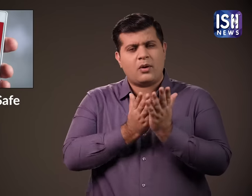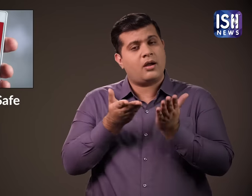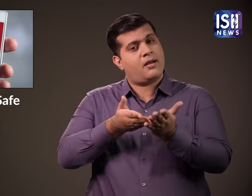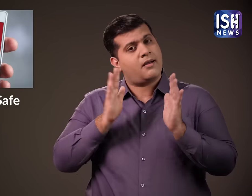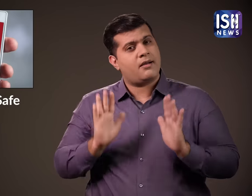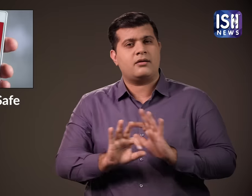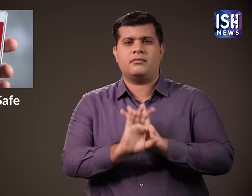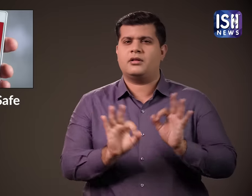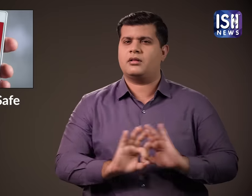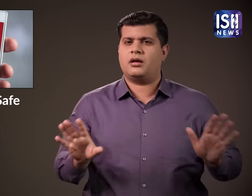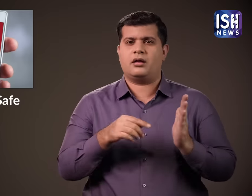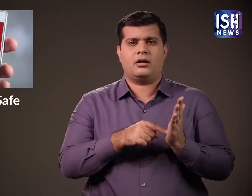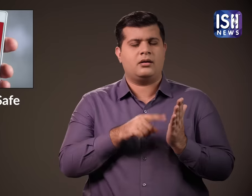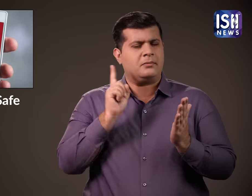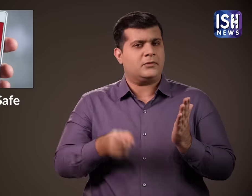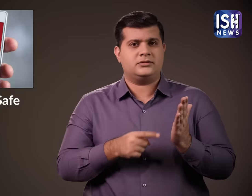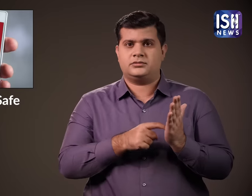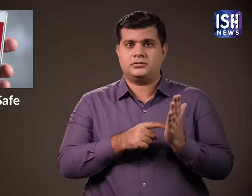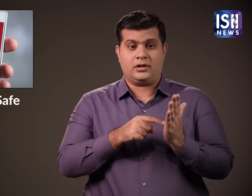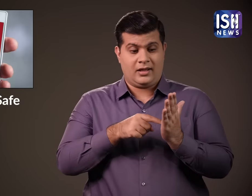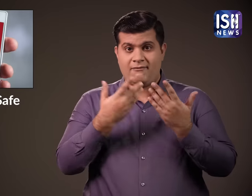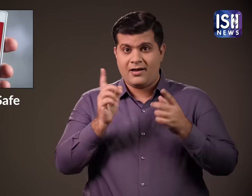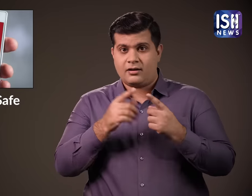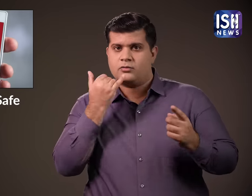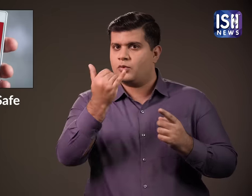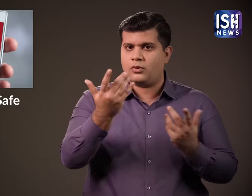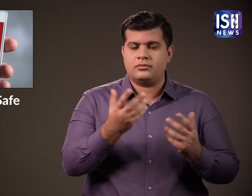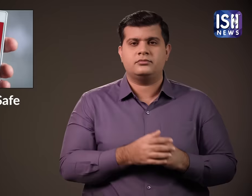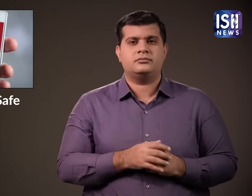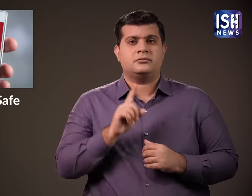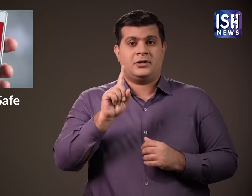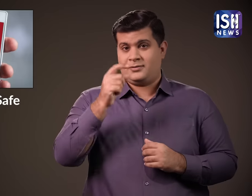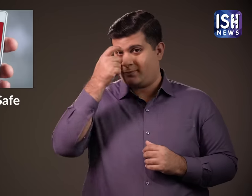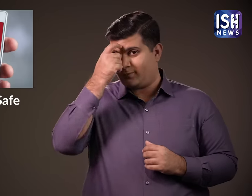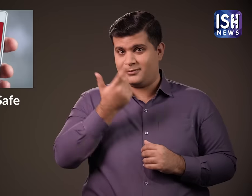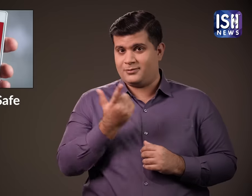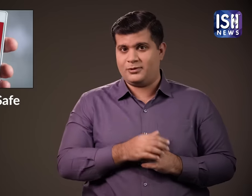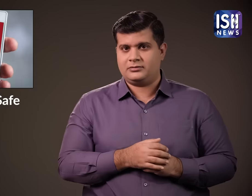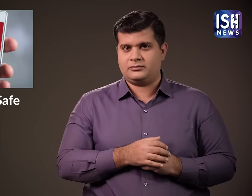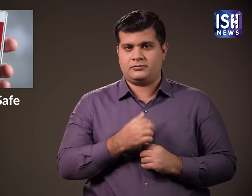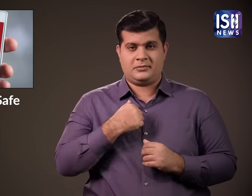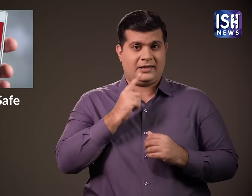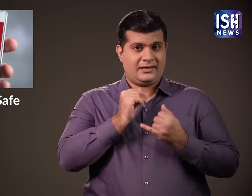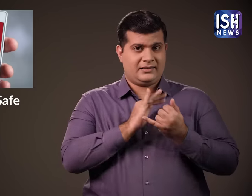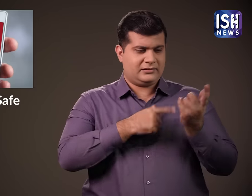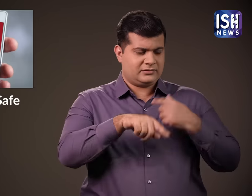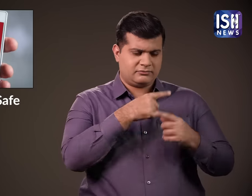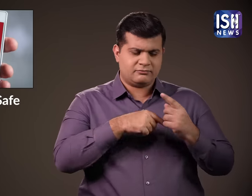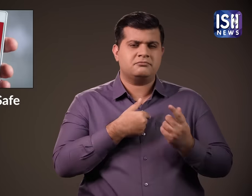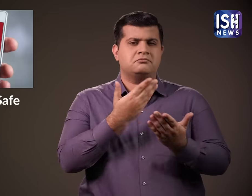इसलिए आपके फोन में यह एप ज़रूर होना चाहिए ताकि कोई समस्या होने पर आप से संपर किया जा सके लेकिन एक समस्या है आई-एस-एच टीम की